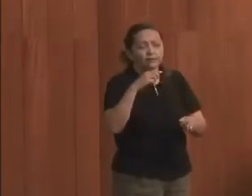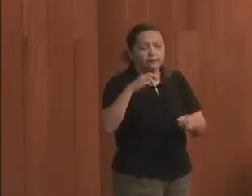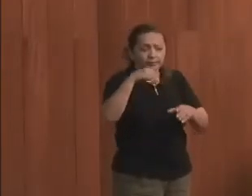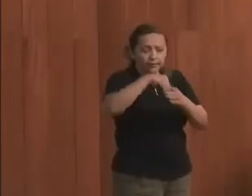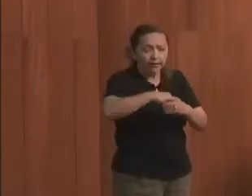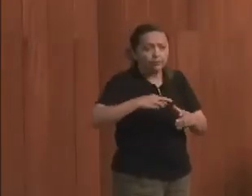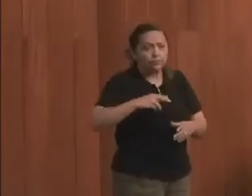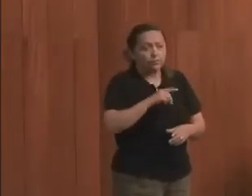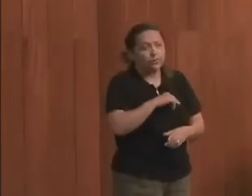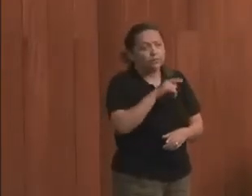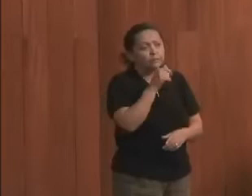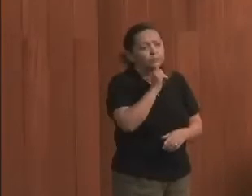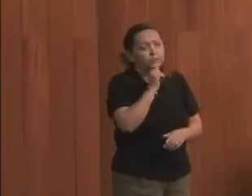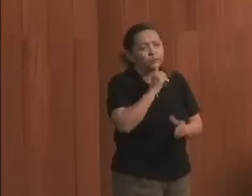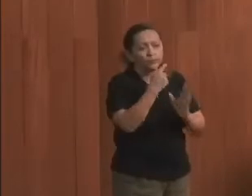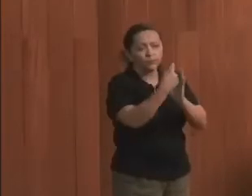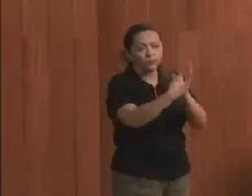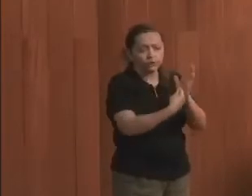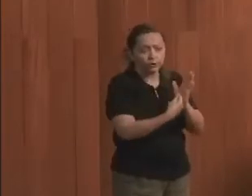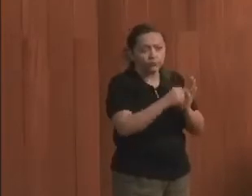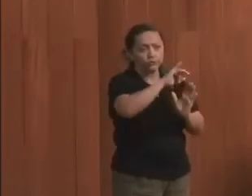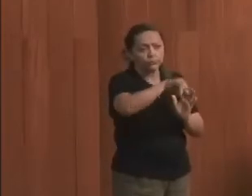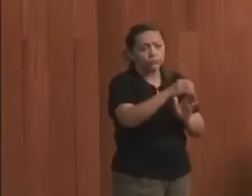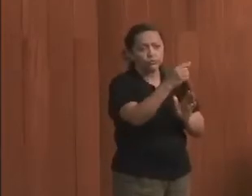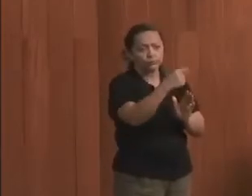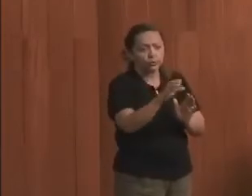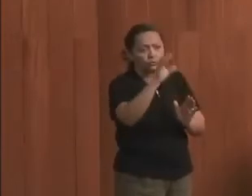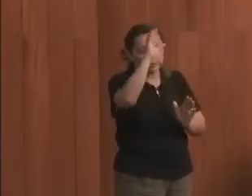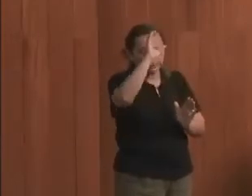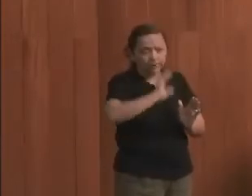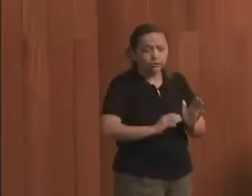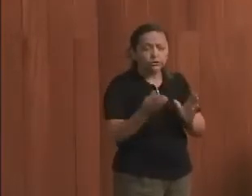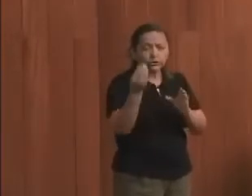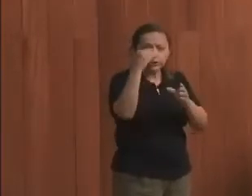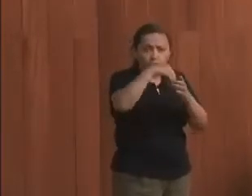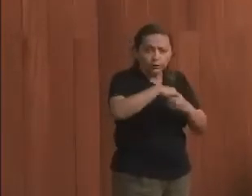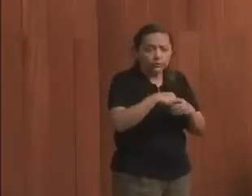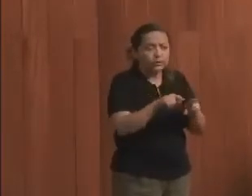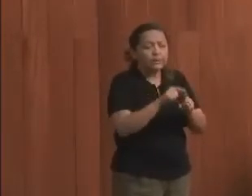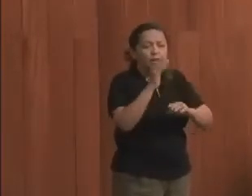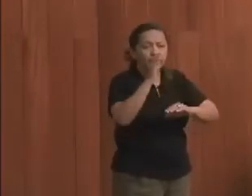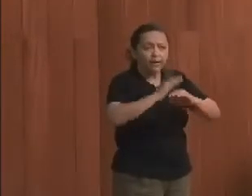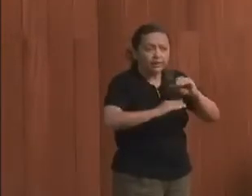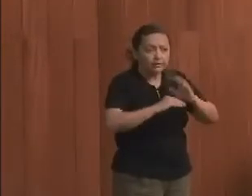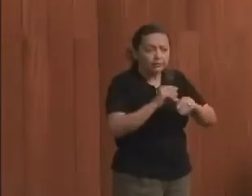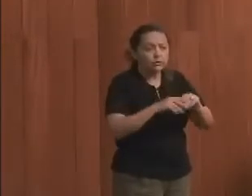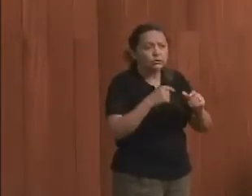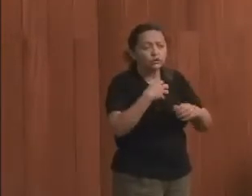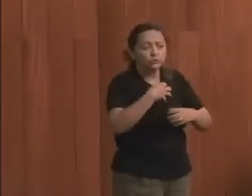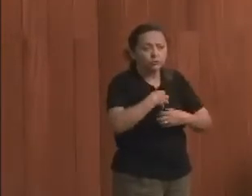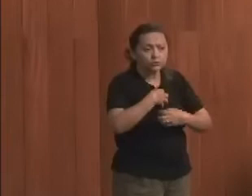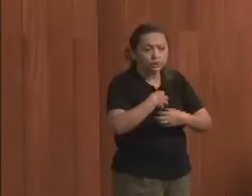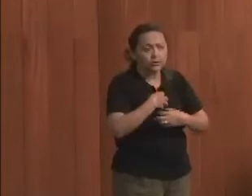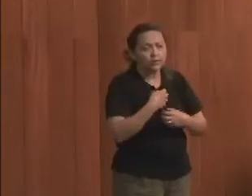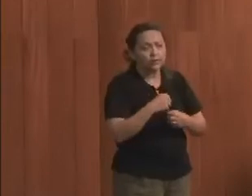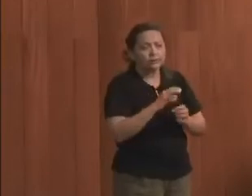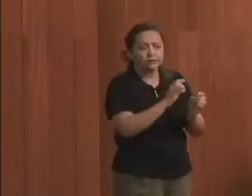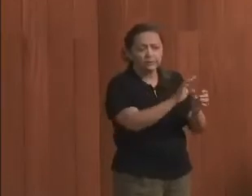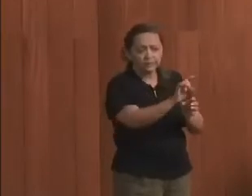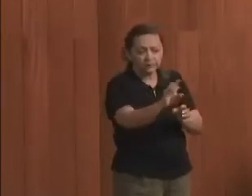por exemplo, o projeto João Cidadão, sejam incluídas ações que considerem as